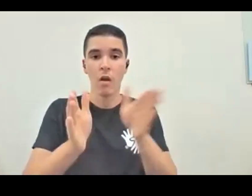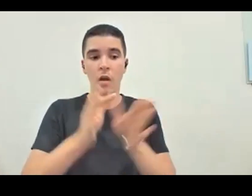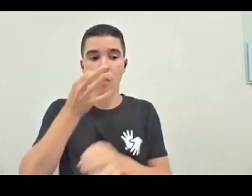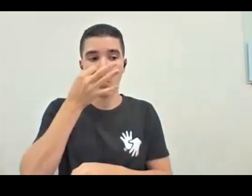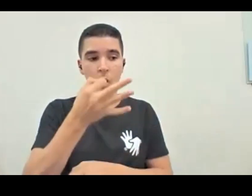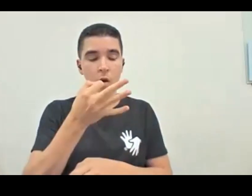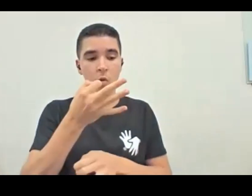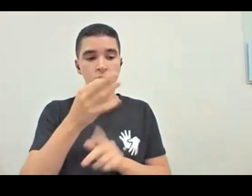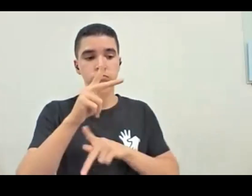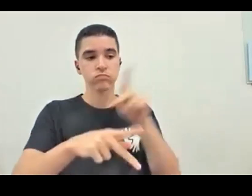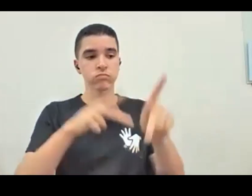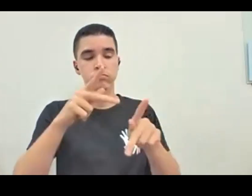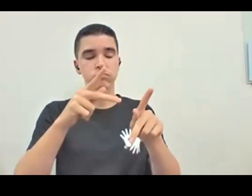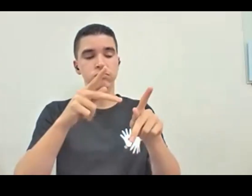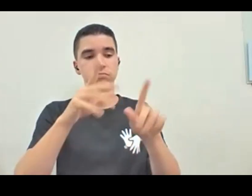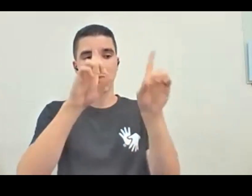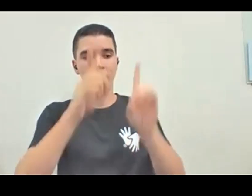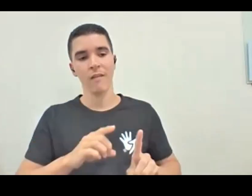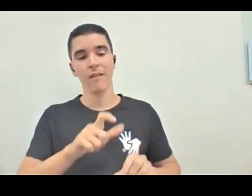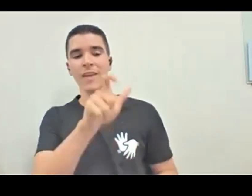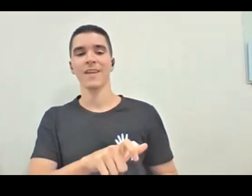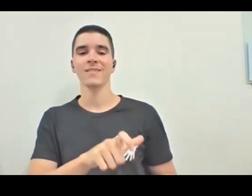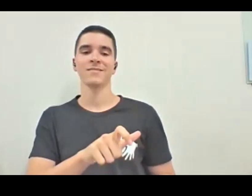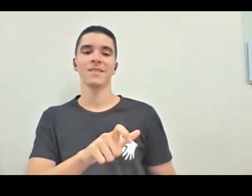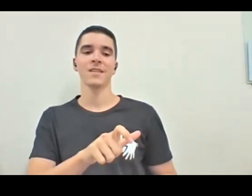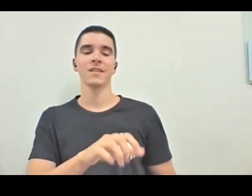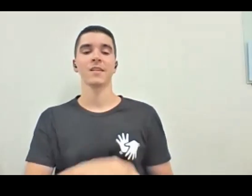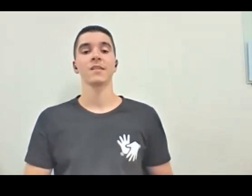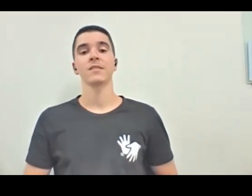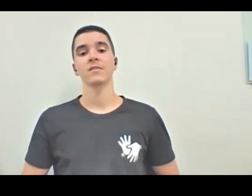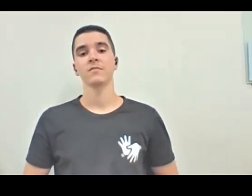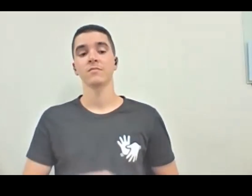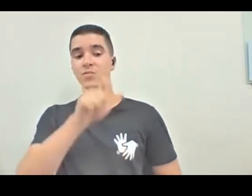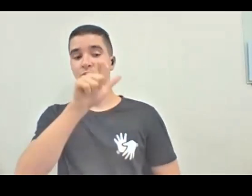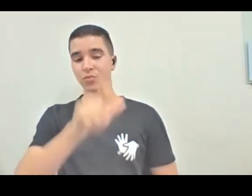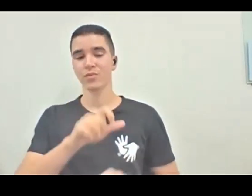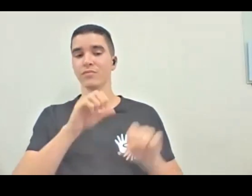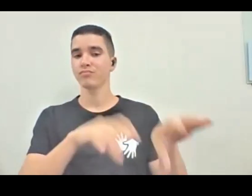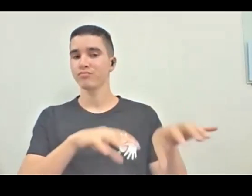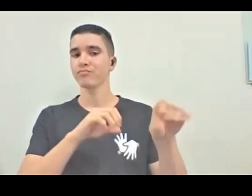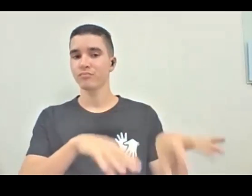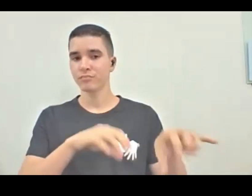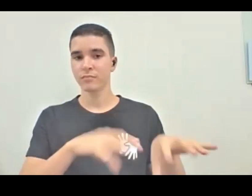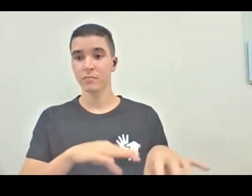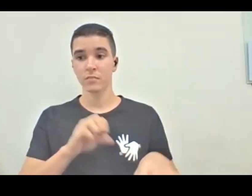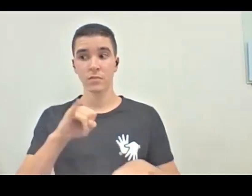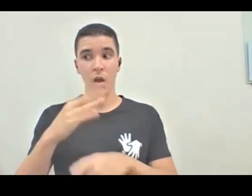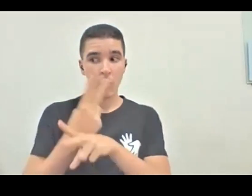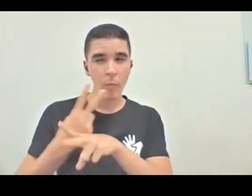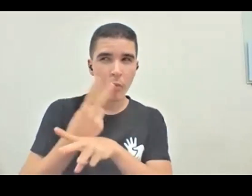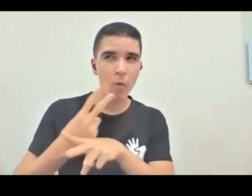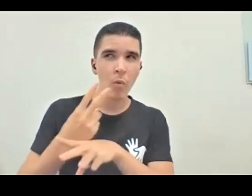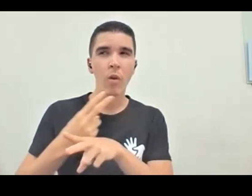com deficiência, foram os educadores, foram os educativos, se a gente for fazer ali uma varredura, no fim dos anos 80, anos